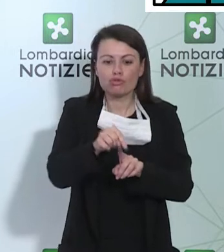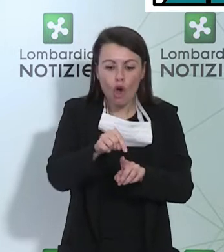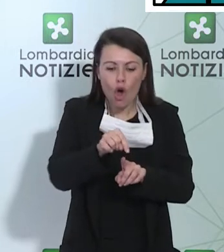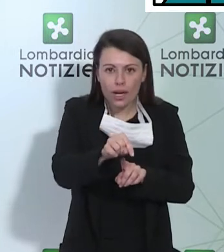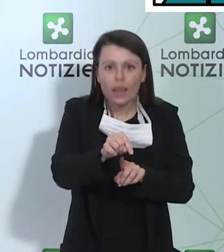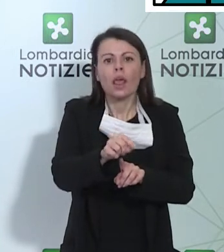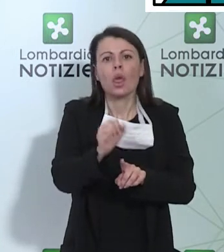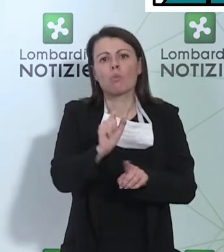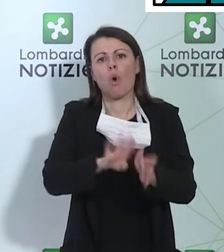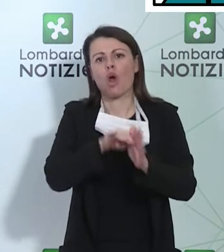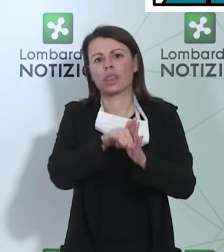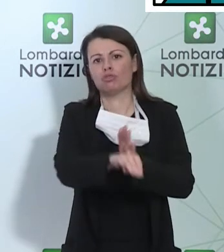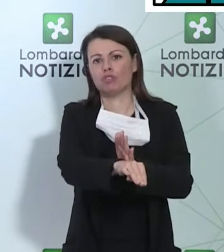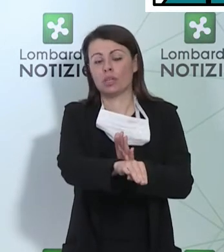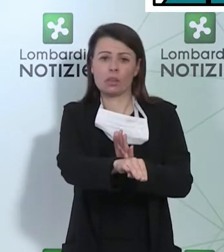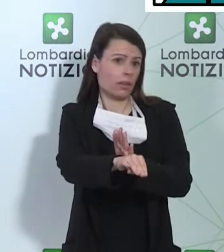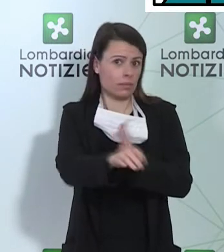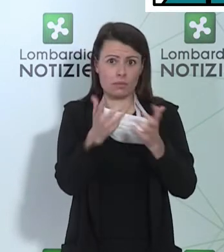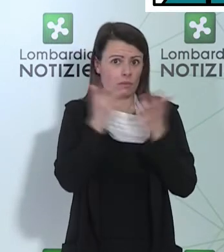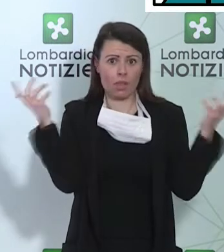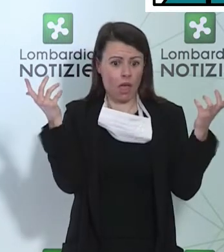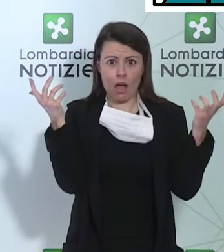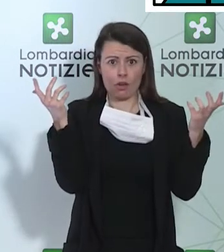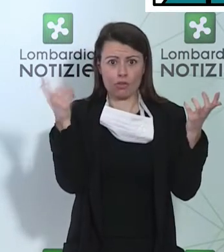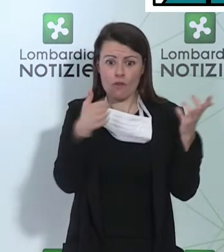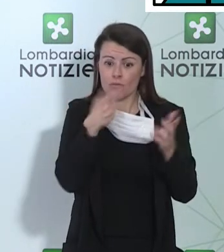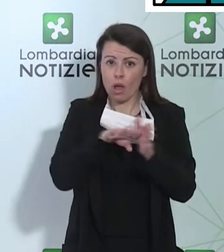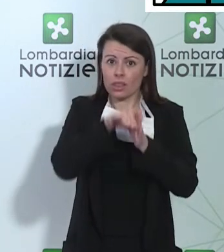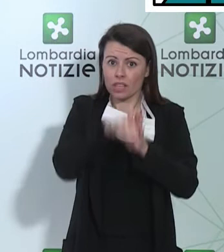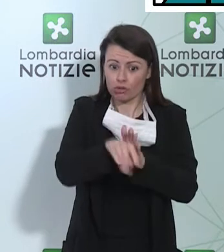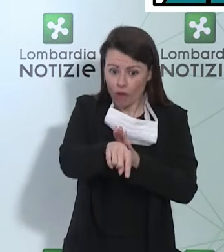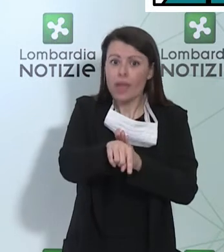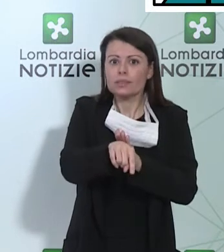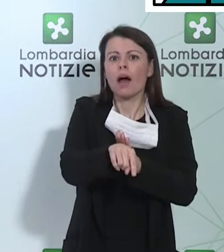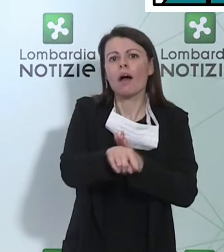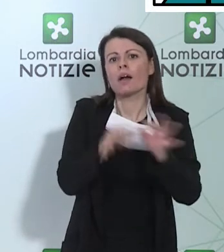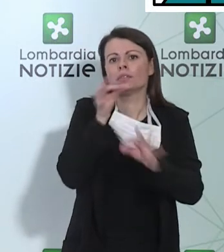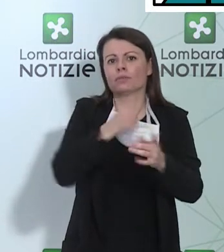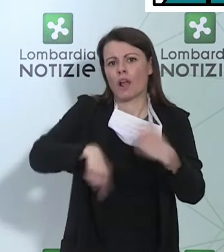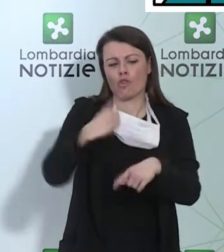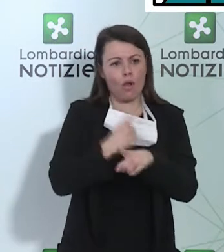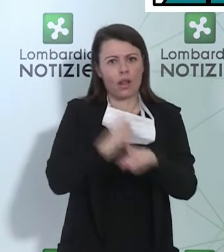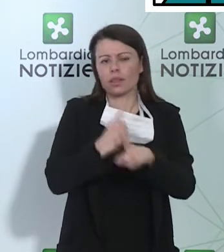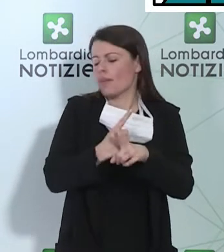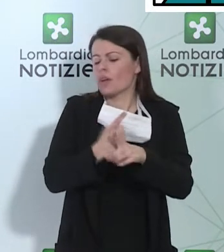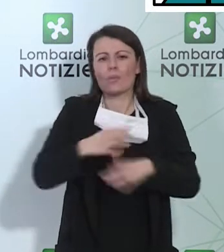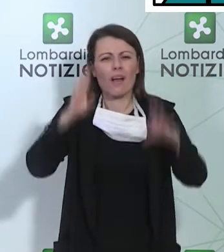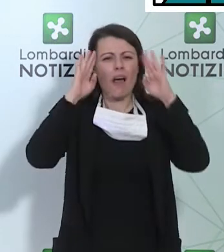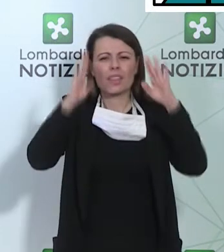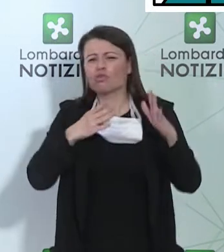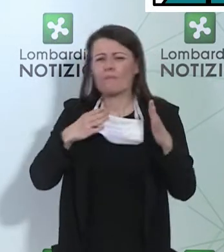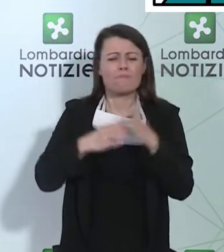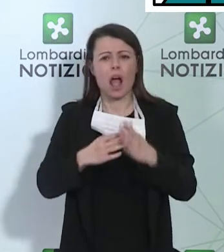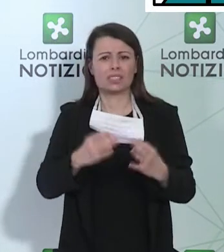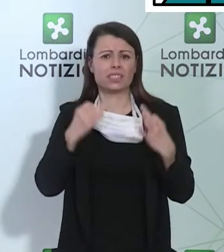benedetta discesa. E' chiaro che bisogna continuare a mantenere la massima attenzione a